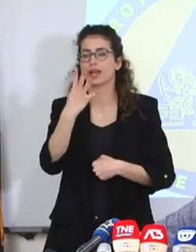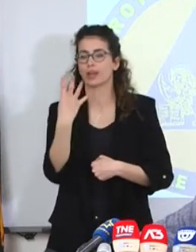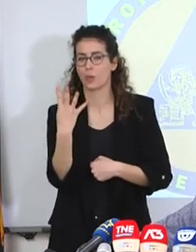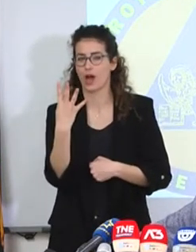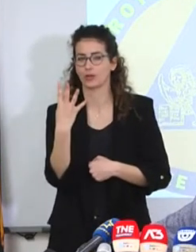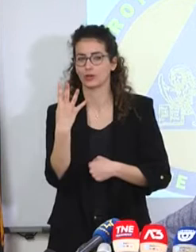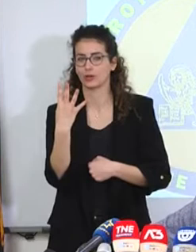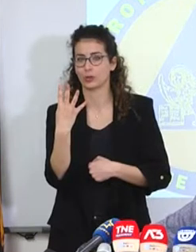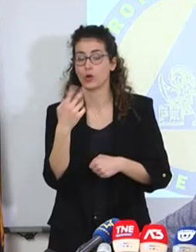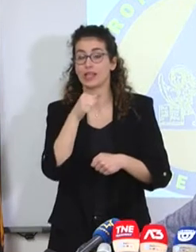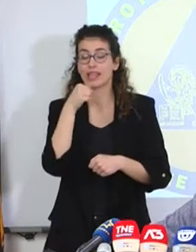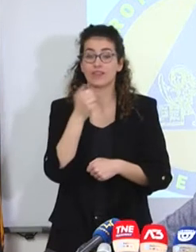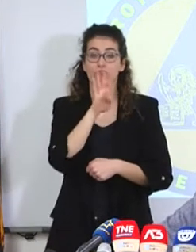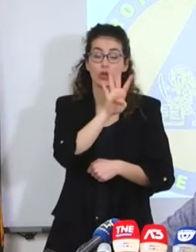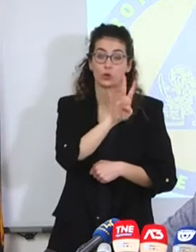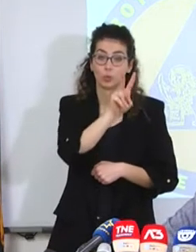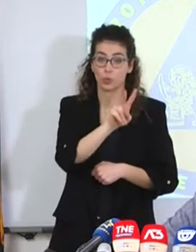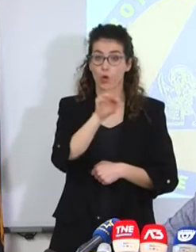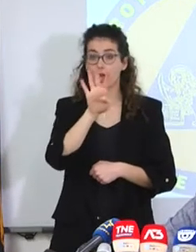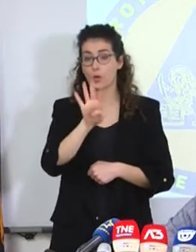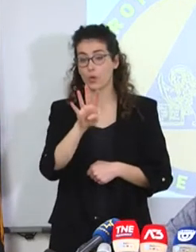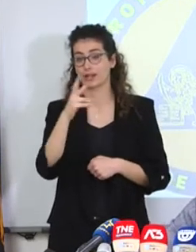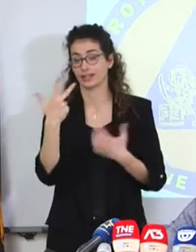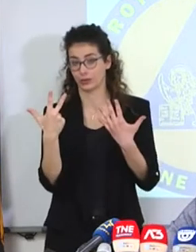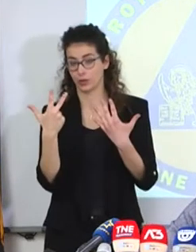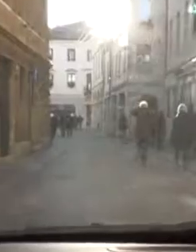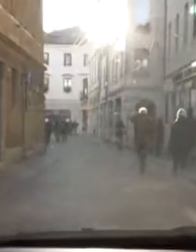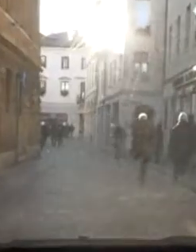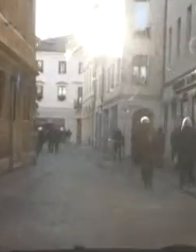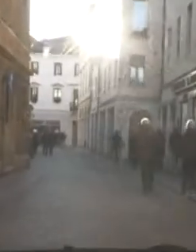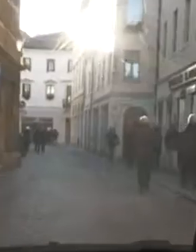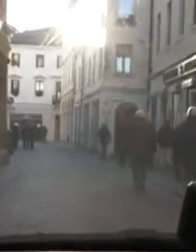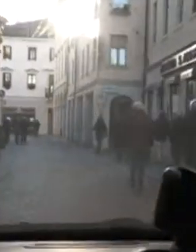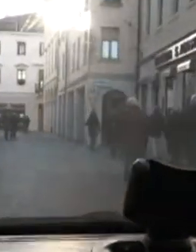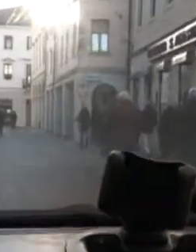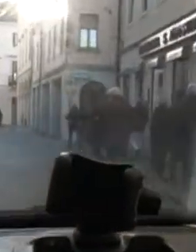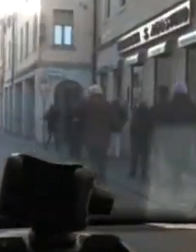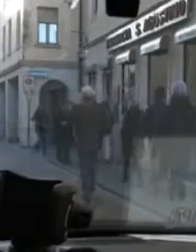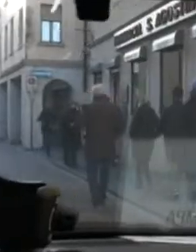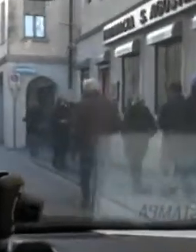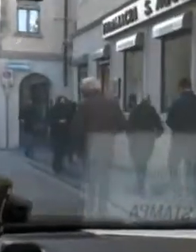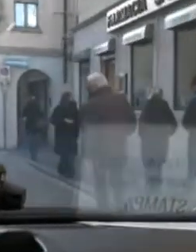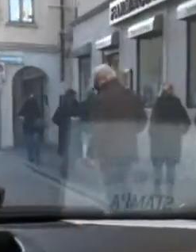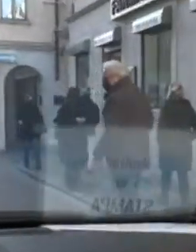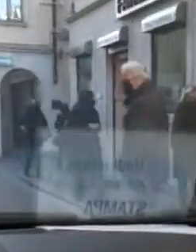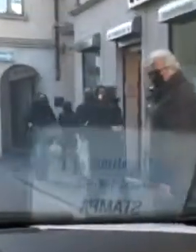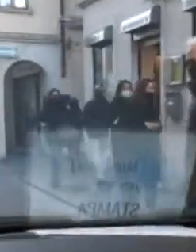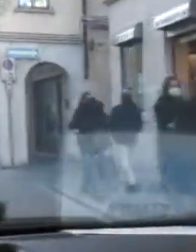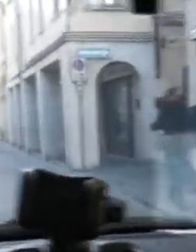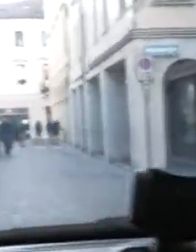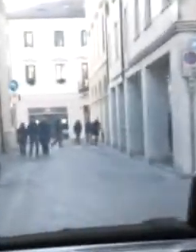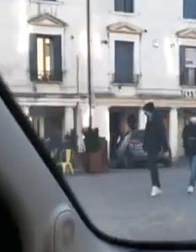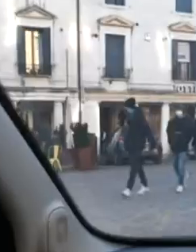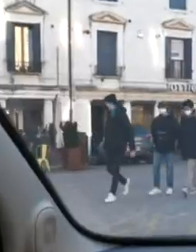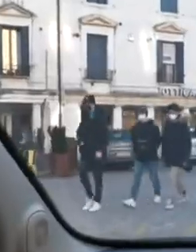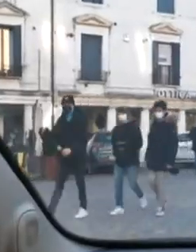bisogna essere 2,49 di positivi su 100.000. Il Veneto rimane in zona rossa almeno fino a Pasquetta, ma se anche